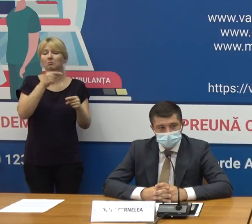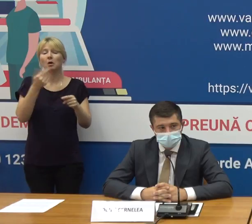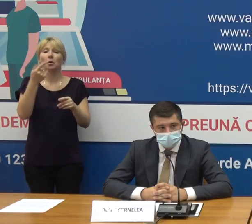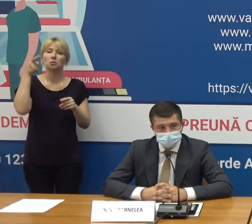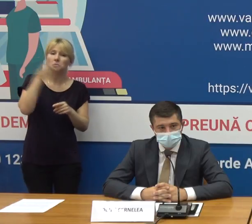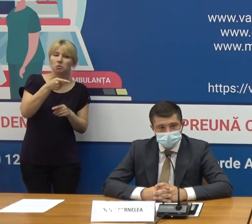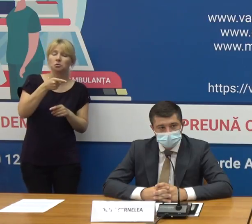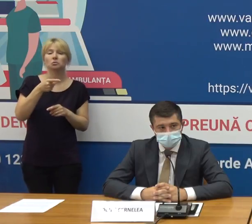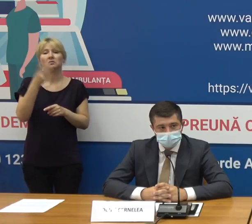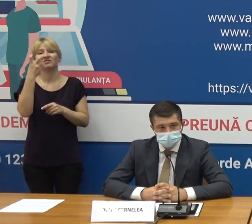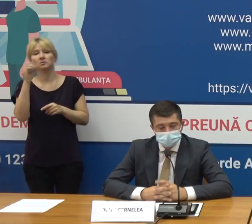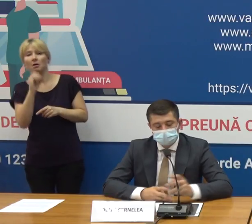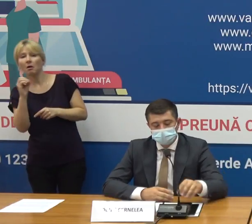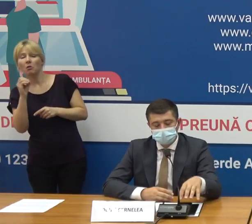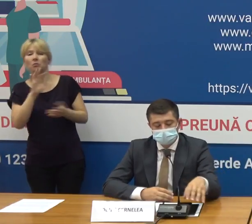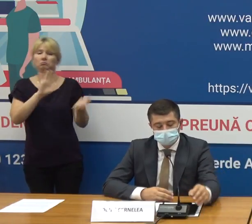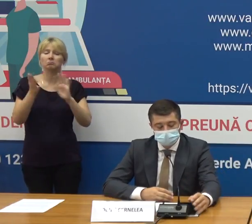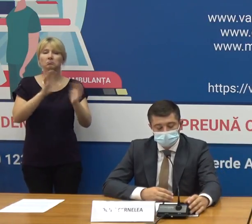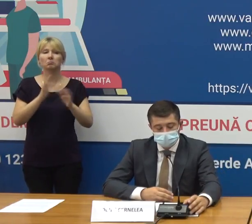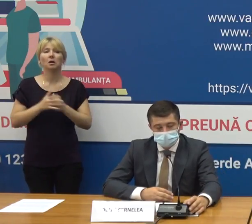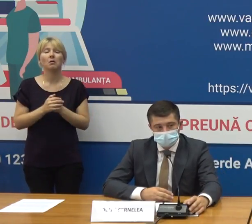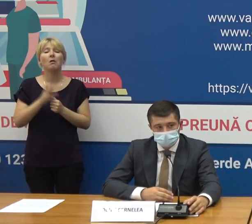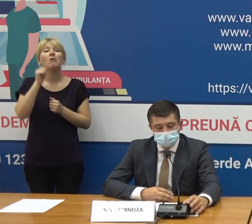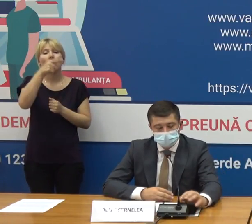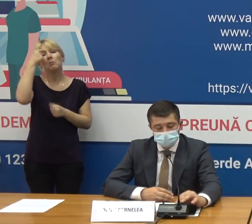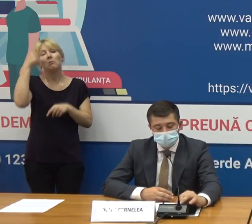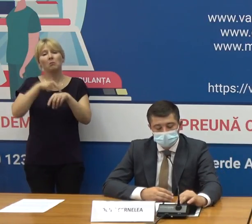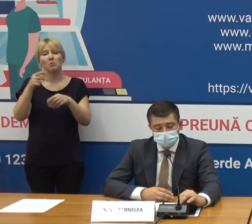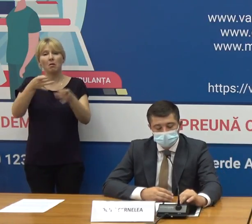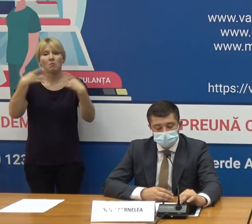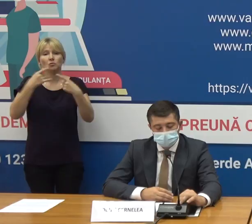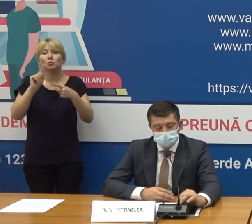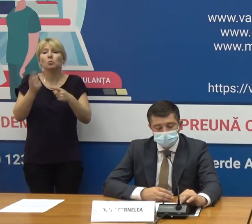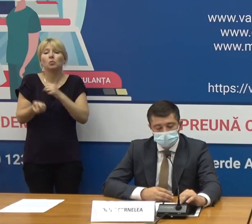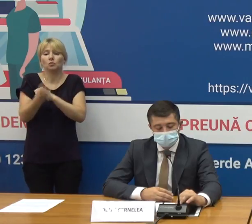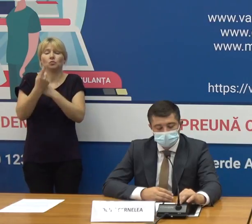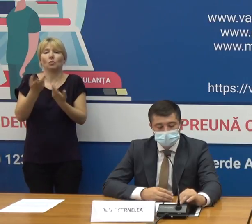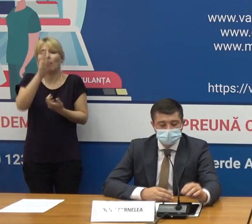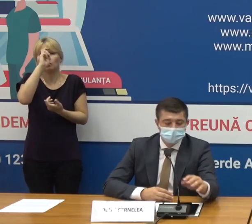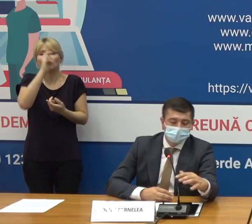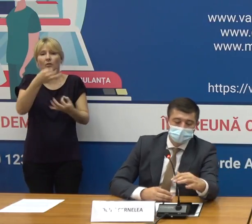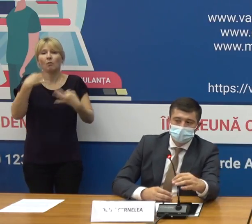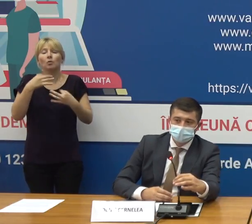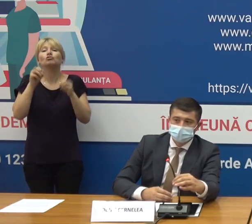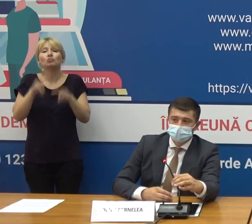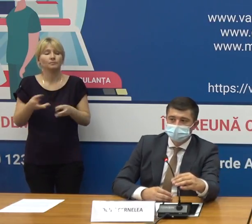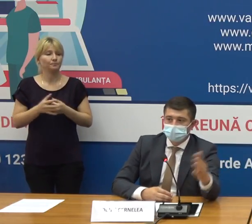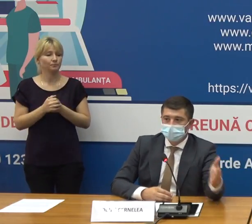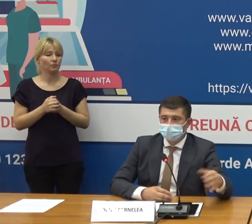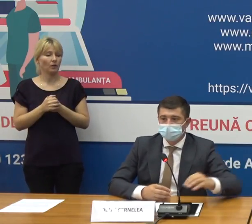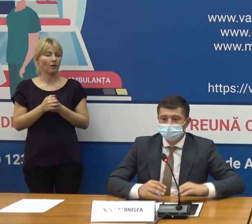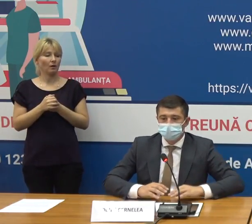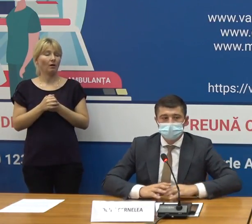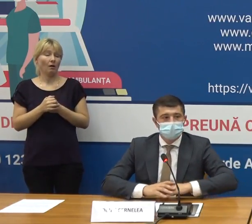de lei 200 de euro cum explic acest lucru la următoare mai exact